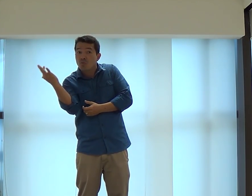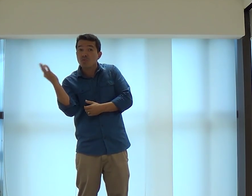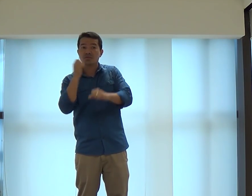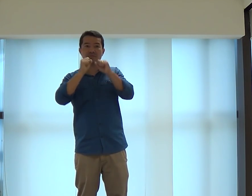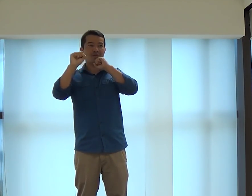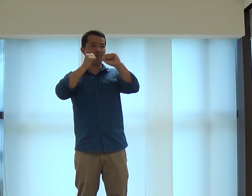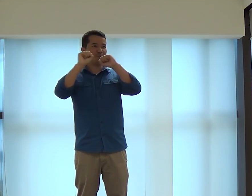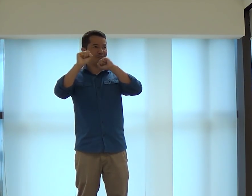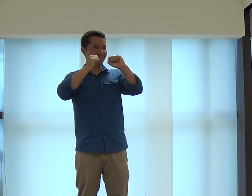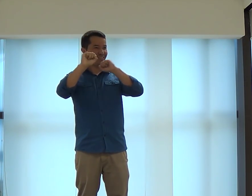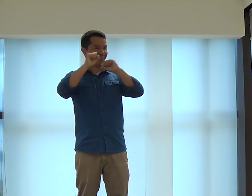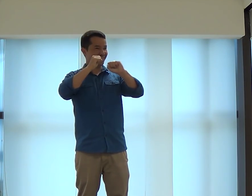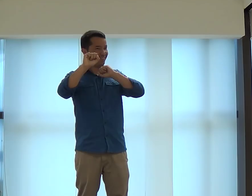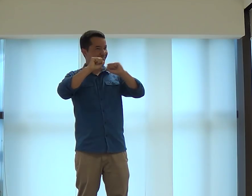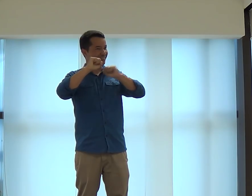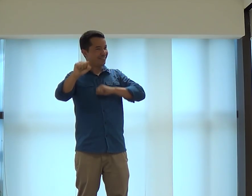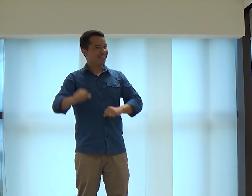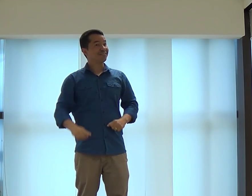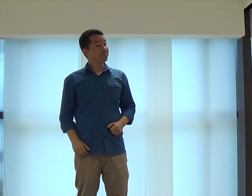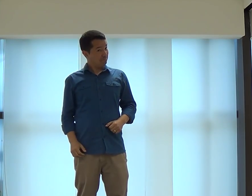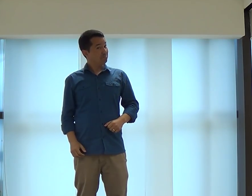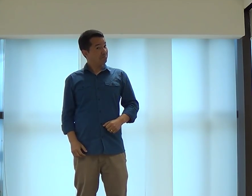escreveu alguns salvos.